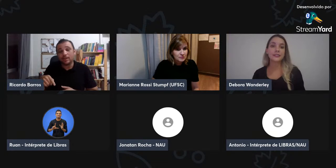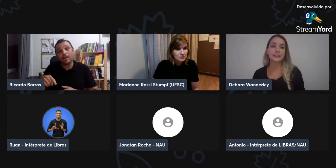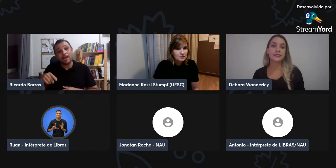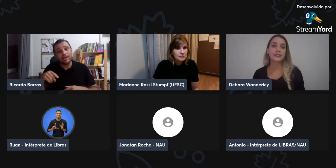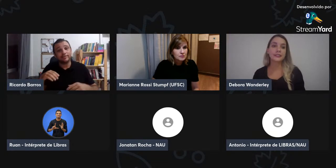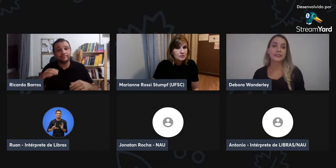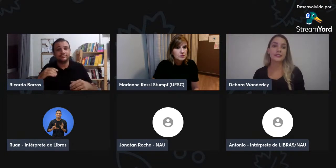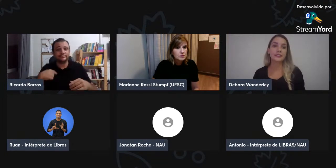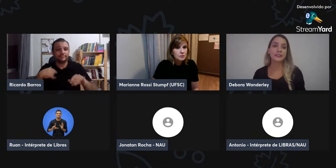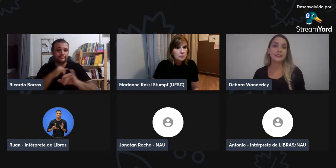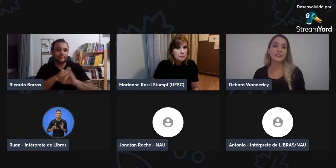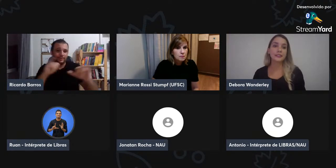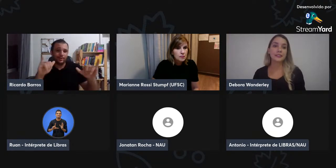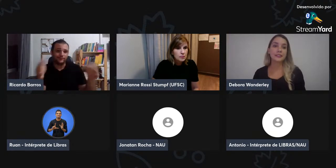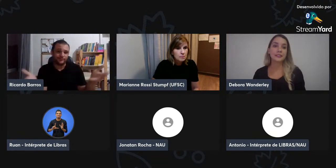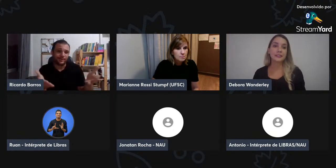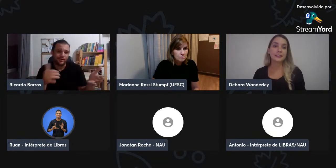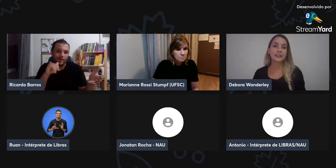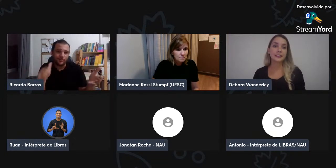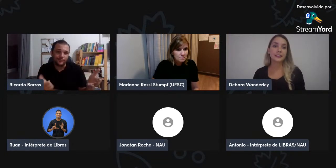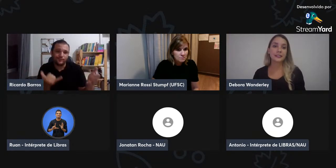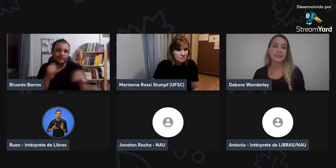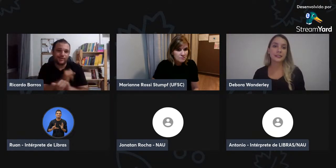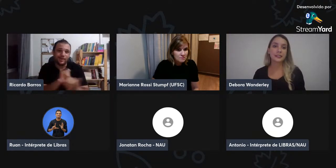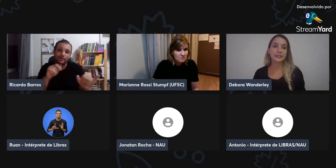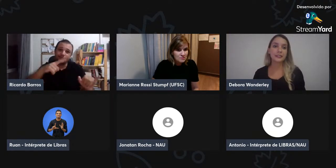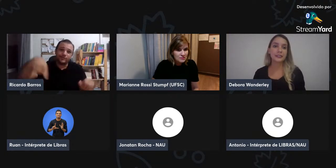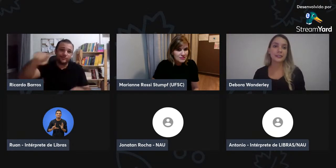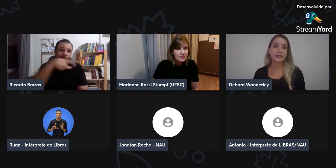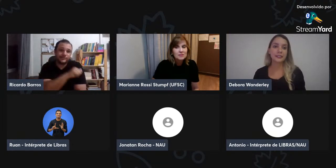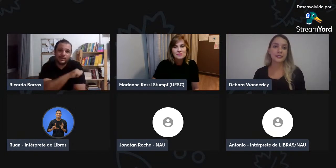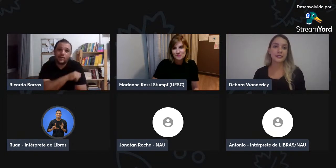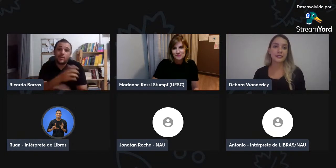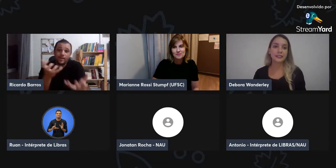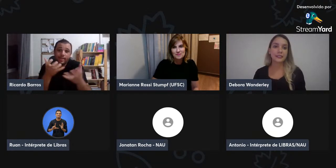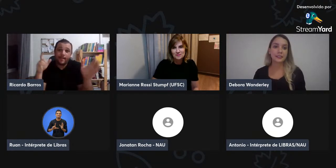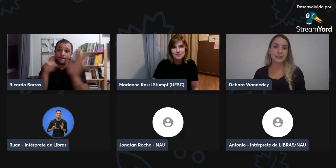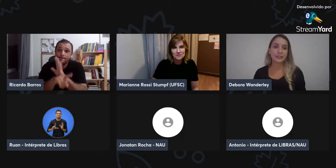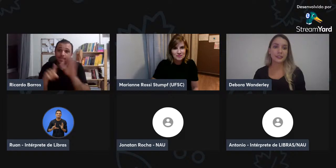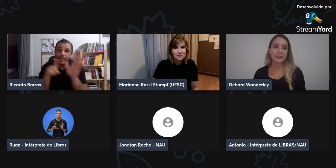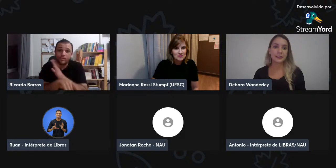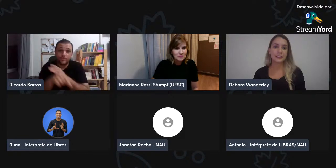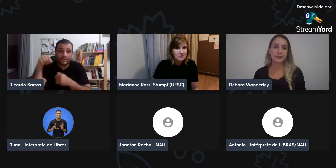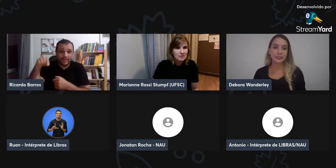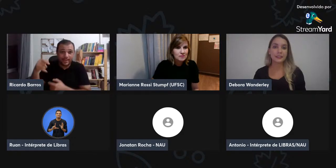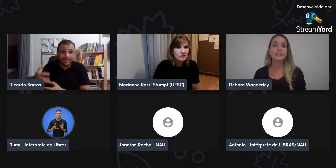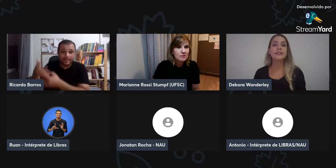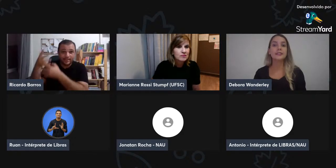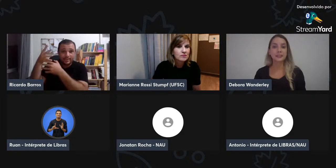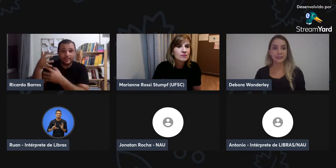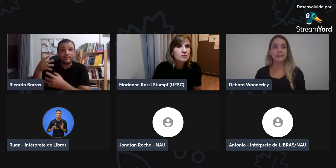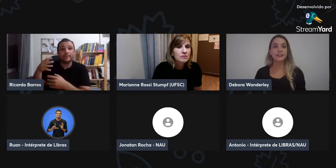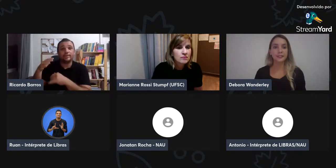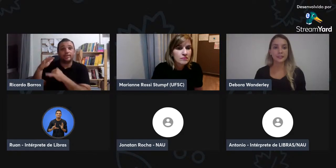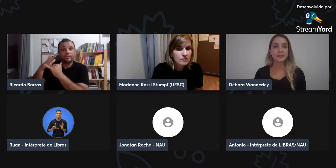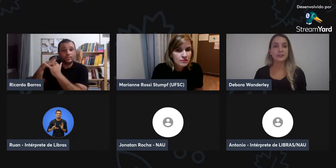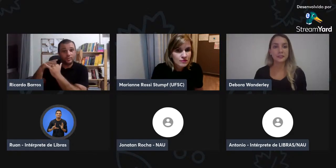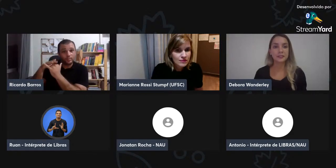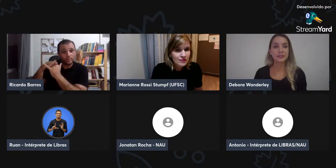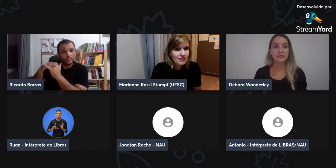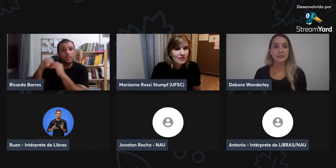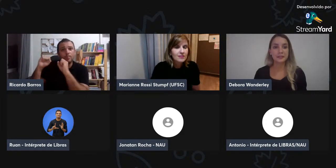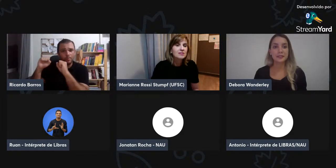complementar, fiquem à vontade, alguma dúvida, agora é a oportunidade, vocês são os alunos, podem